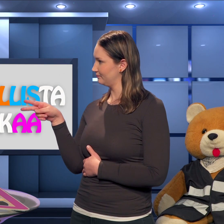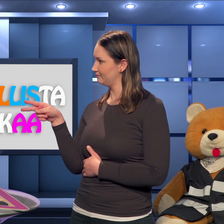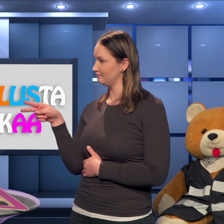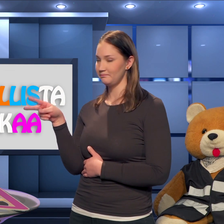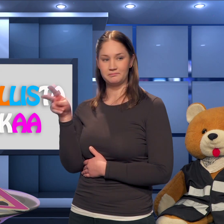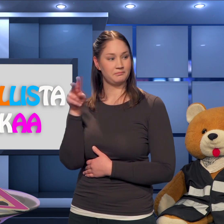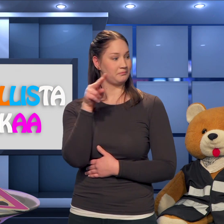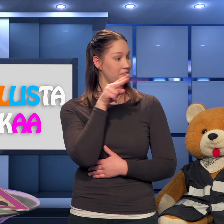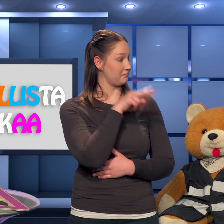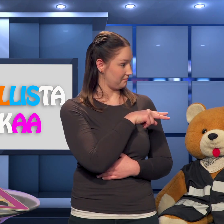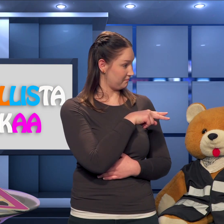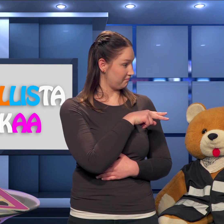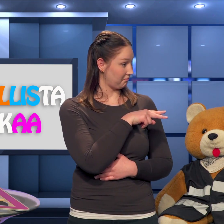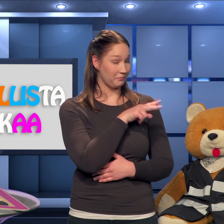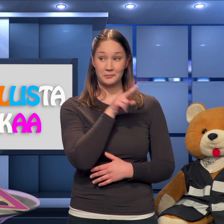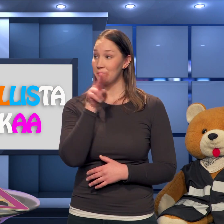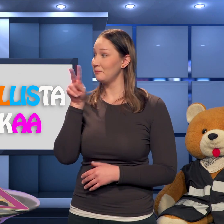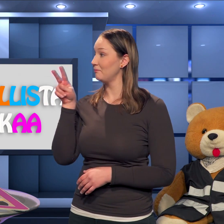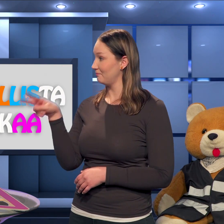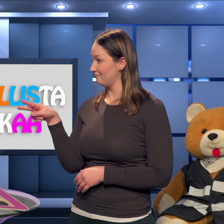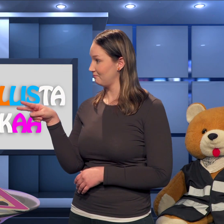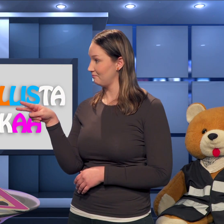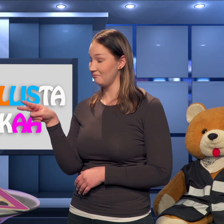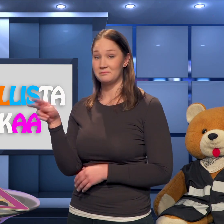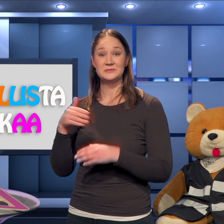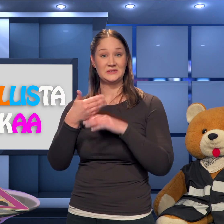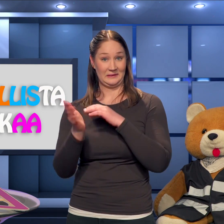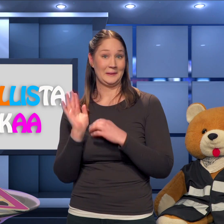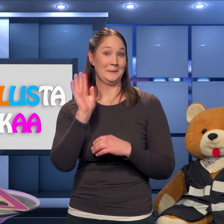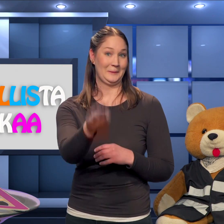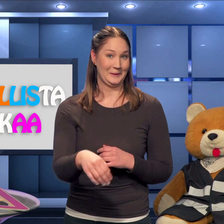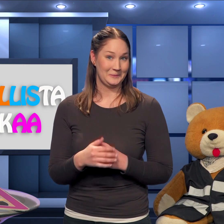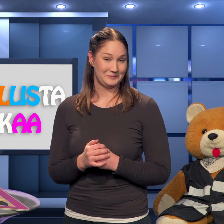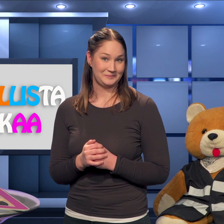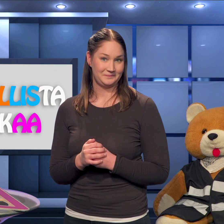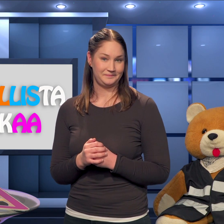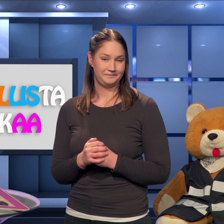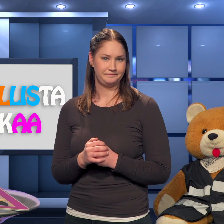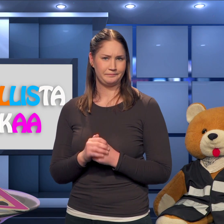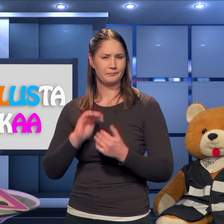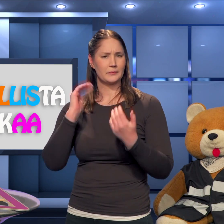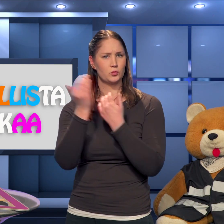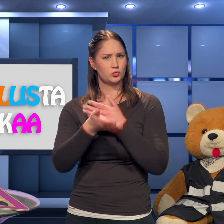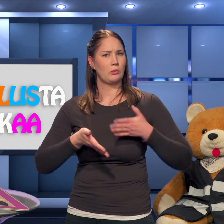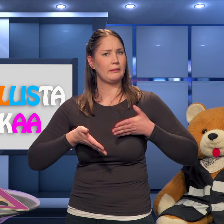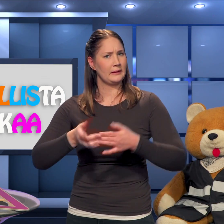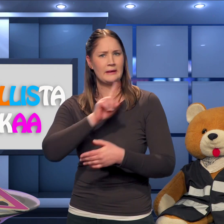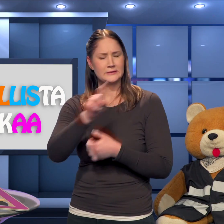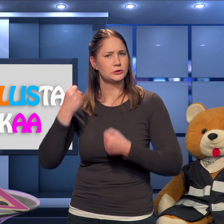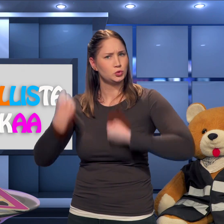Oikealle, vasemmalle, oikealle ja jonka jälkeen voit ylittää kadun. Suojatien yli ei